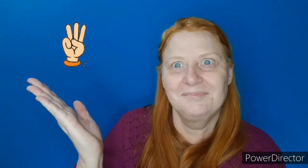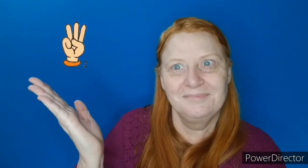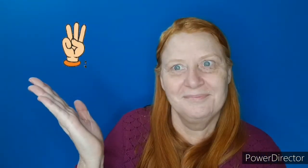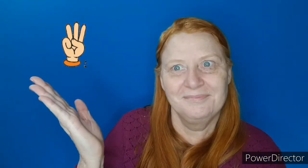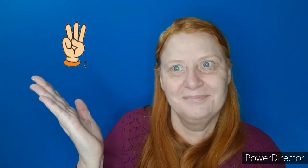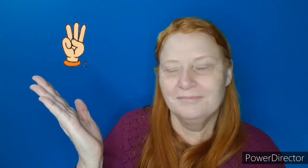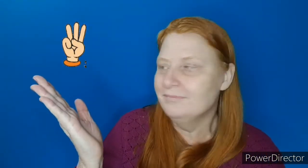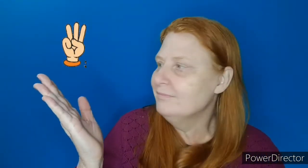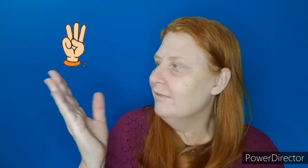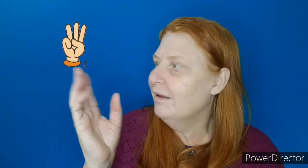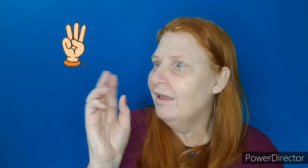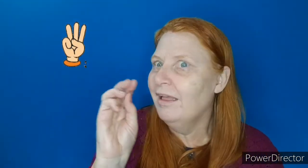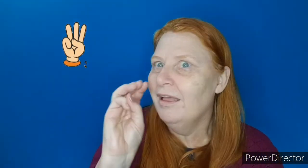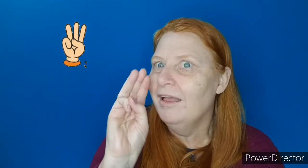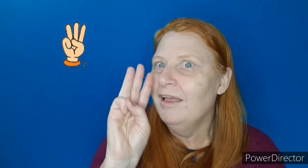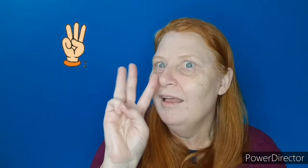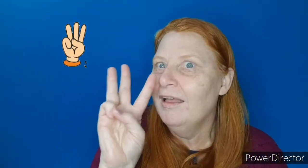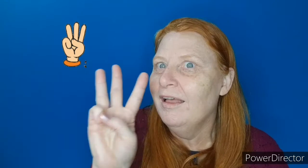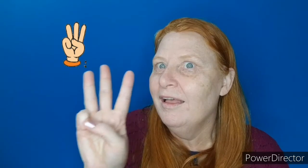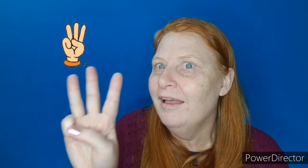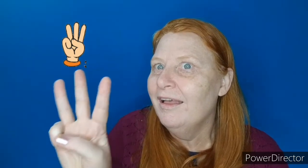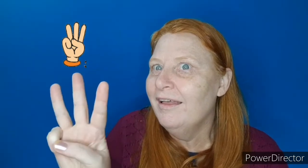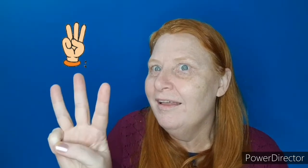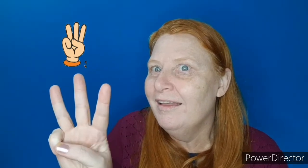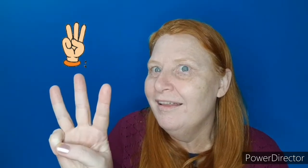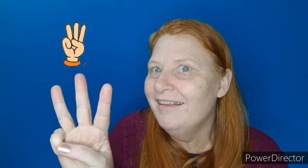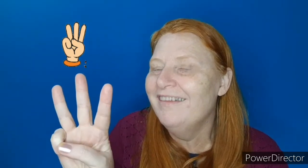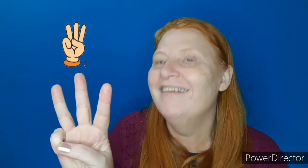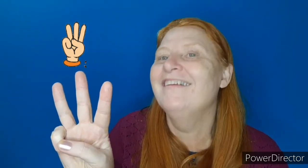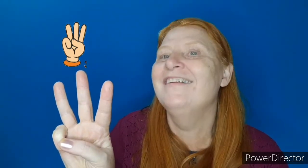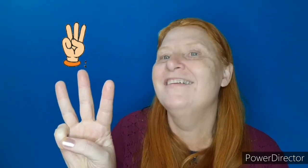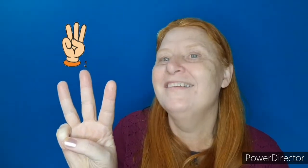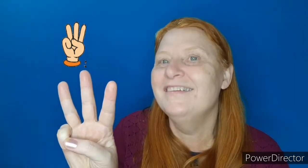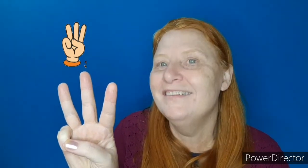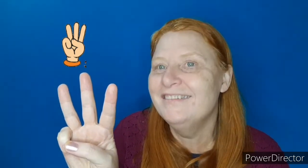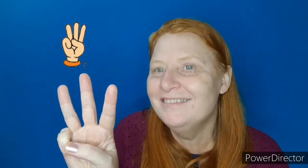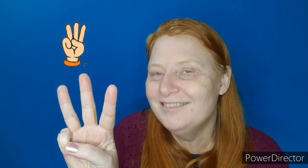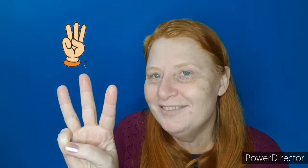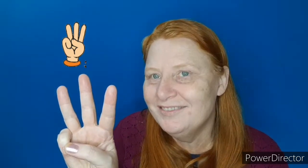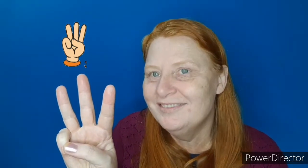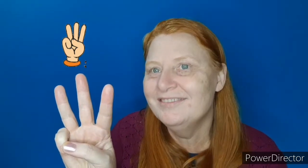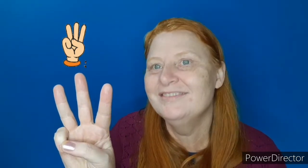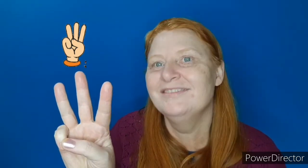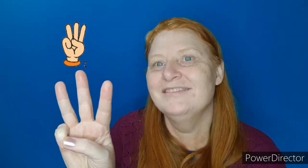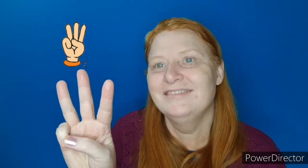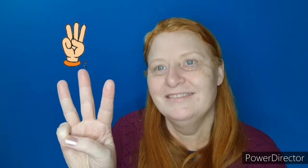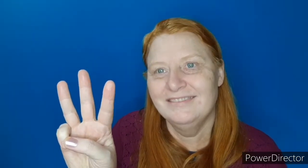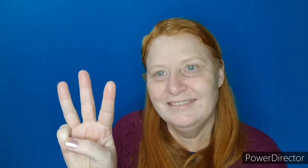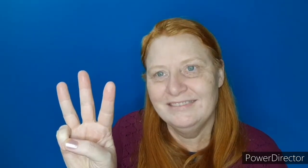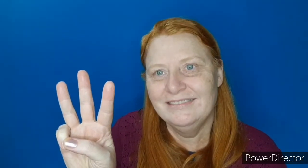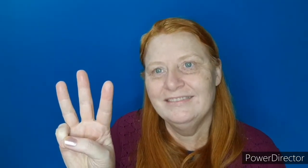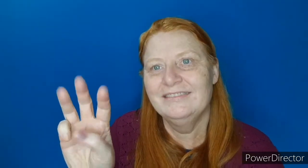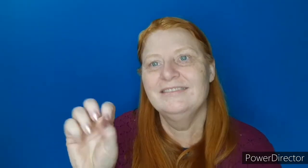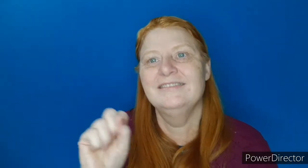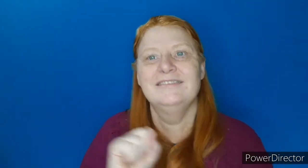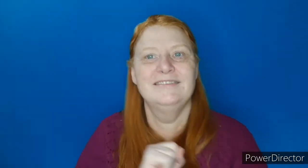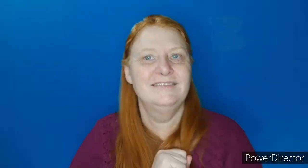Número 3. É assim que se faz com os dedinhos e a nossa mão.